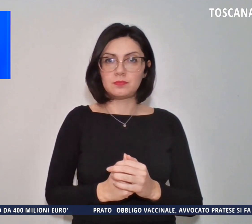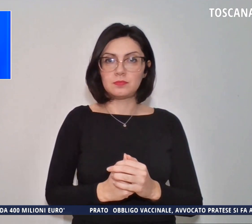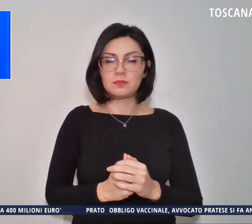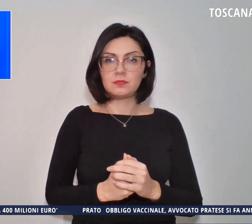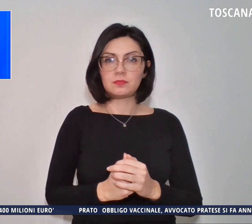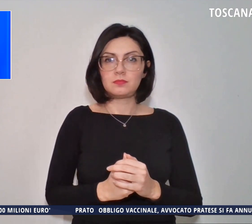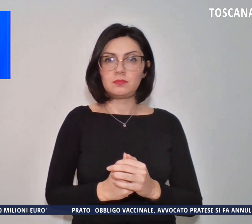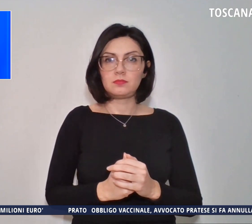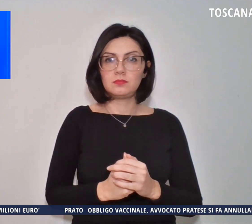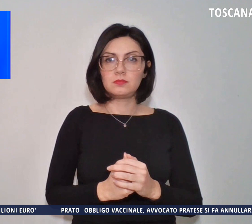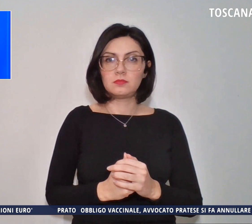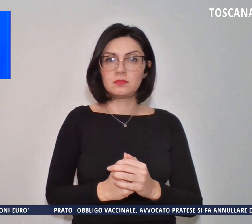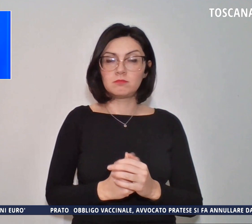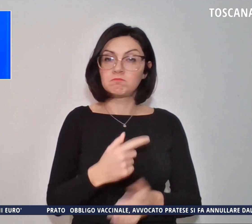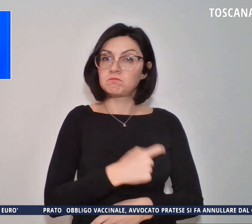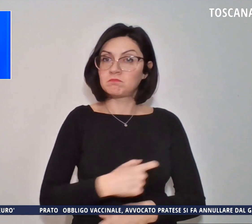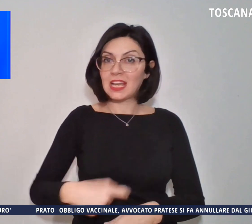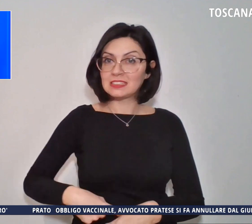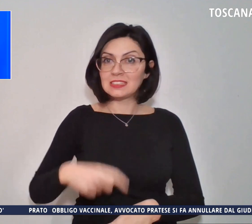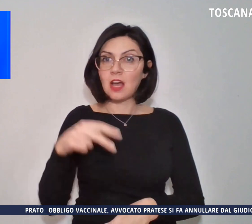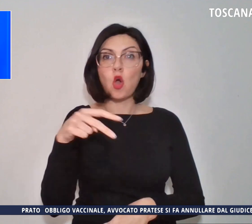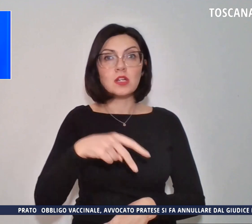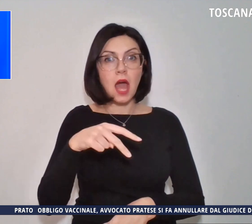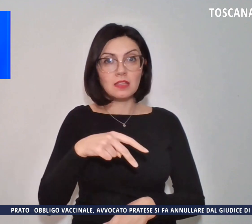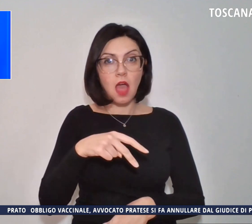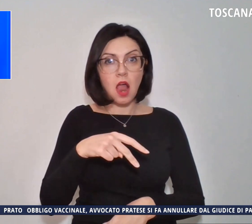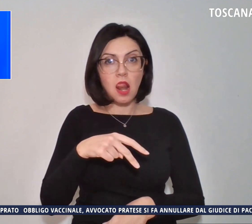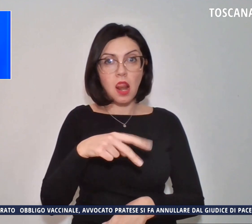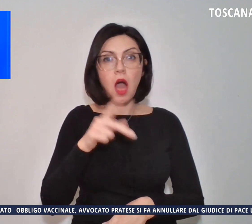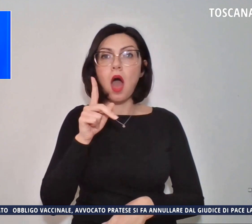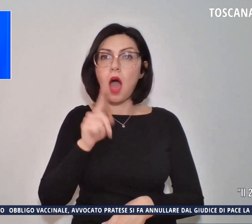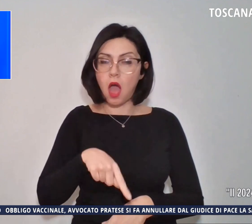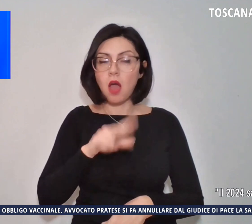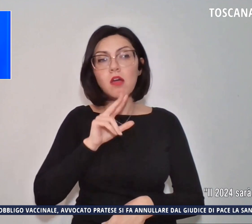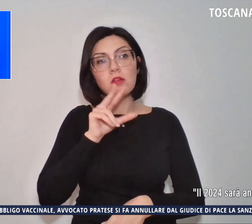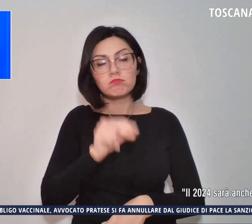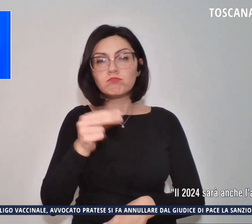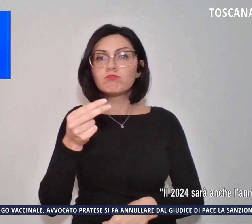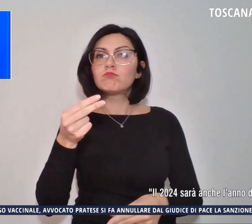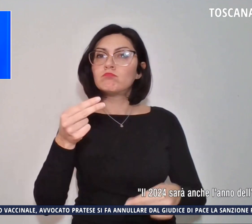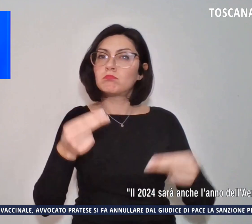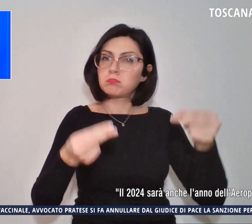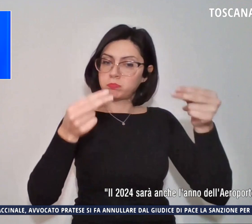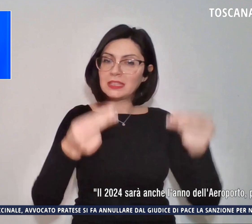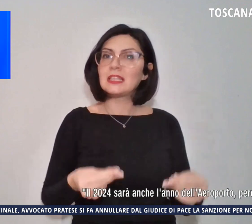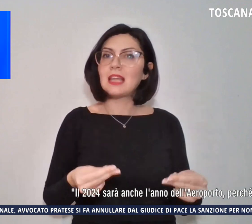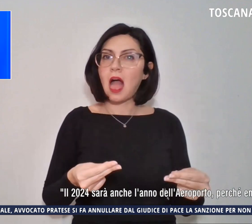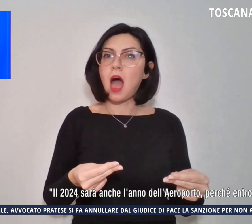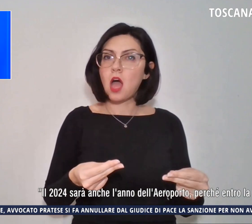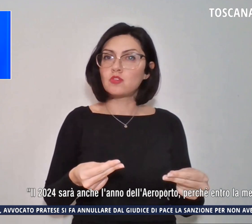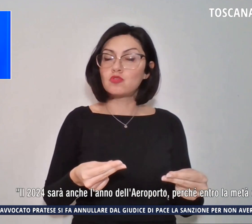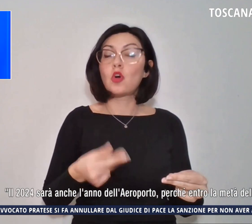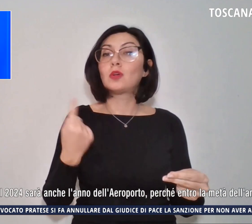Il Sindaco Nardella ha fatto anche un po' un bilancio di quanto fatto, questo sarà il suo ultimo